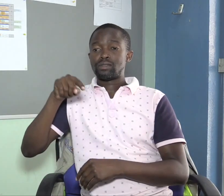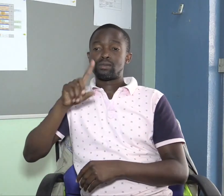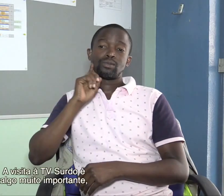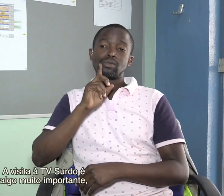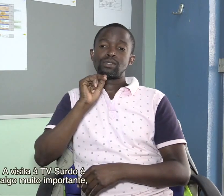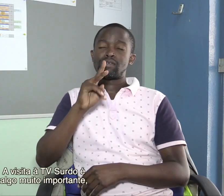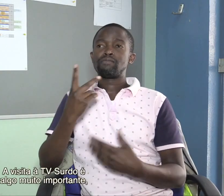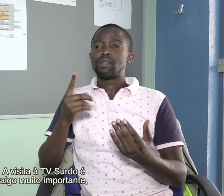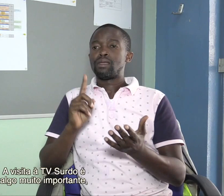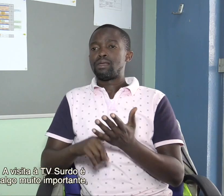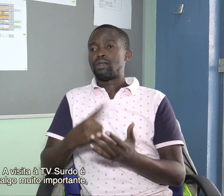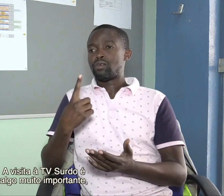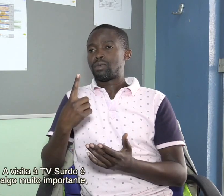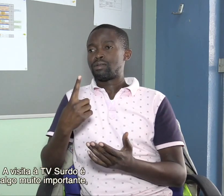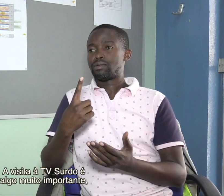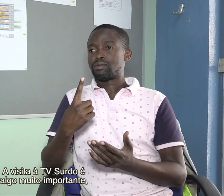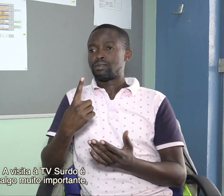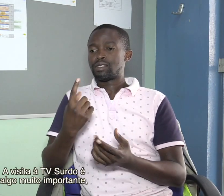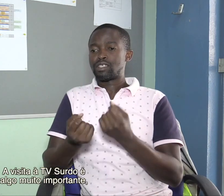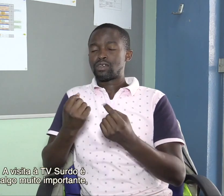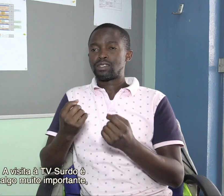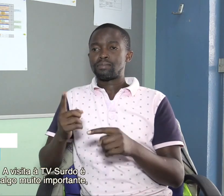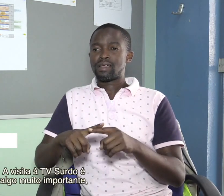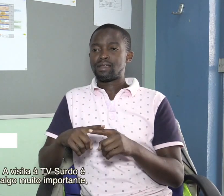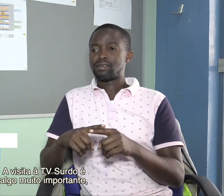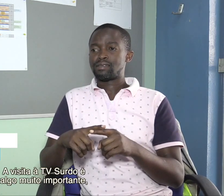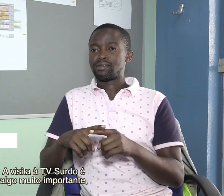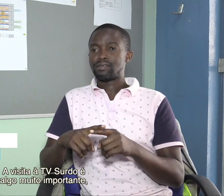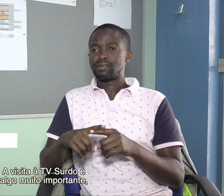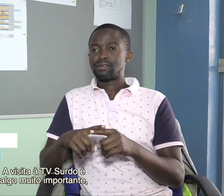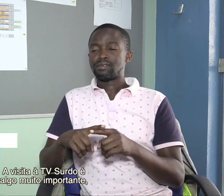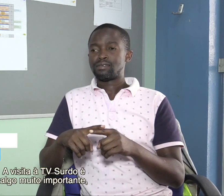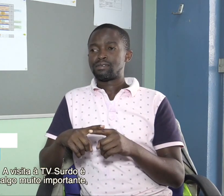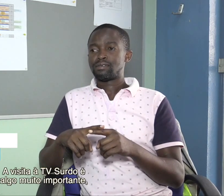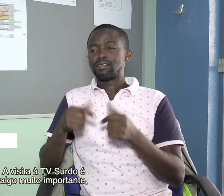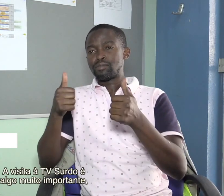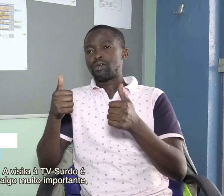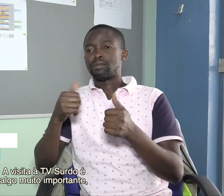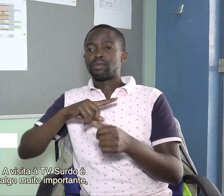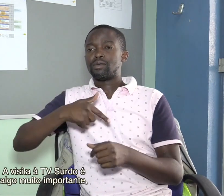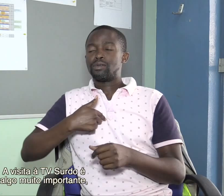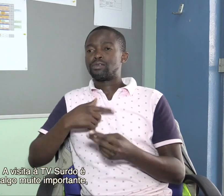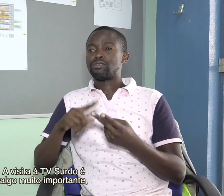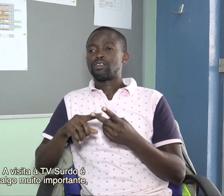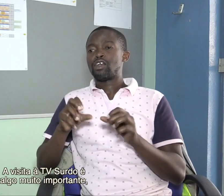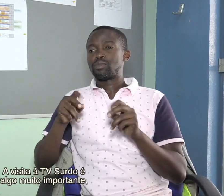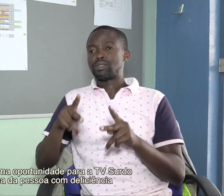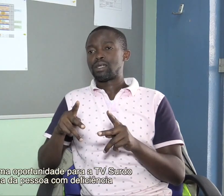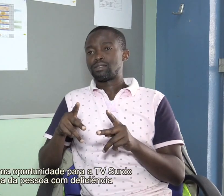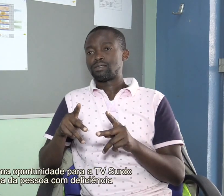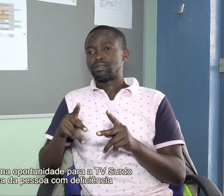A visita à TV Surdo é uma das coisas muito